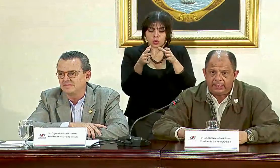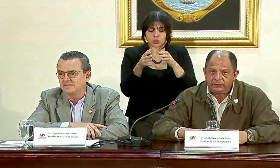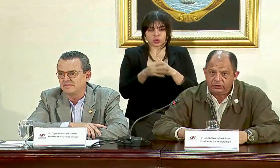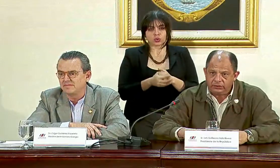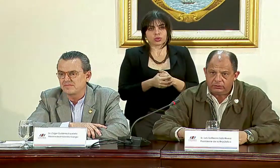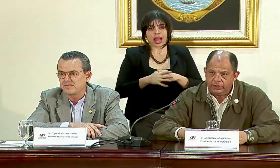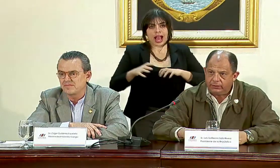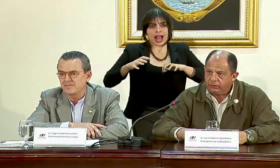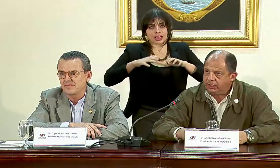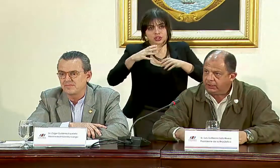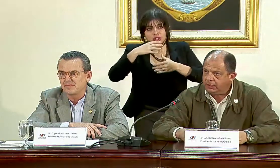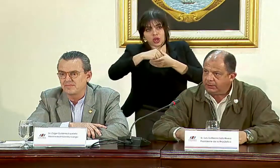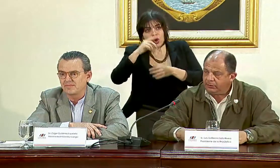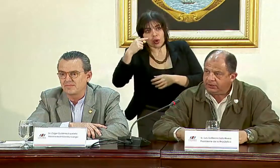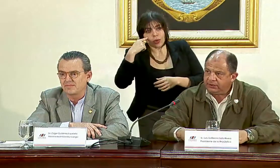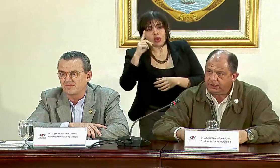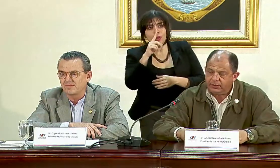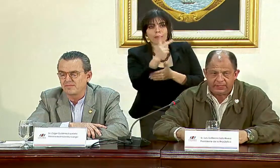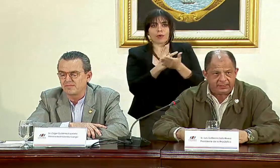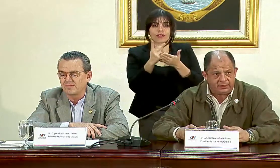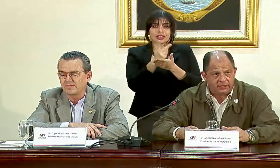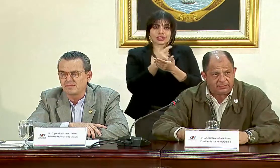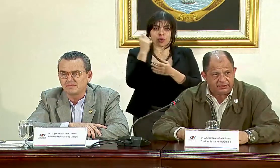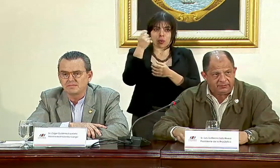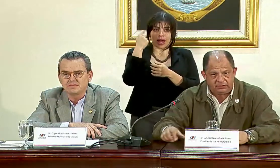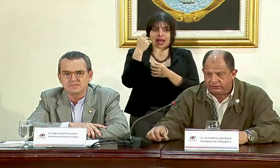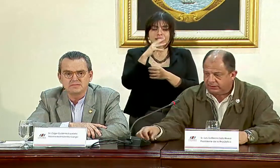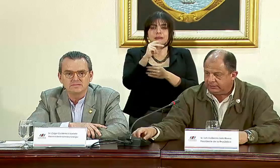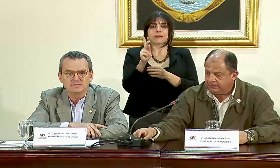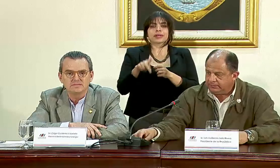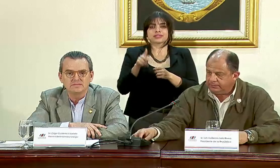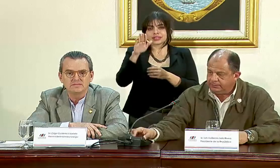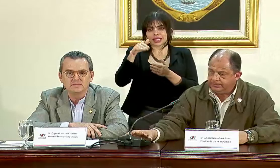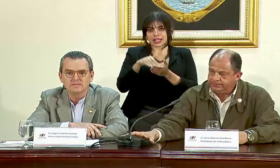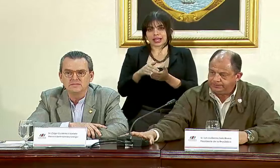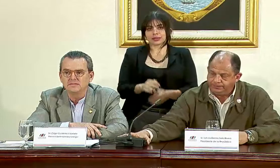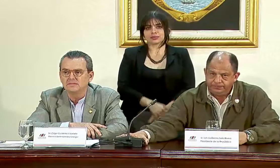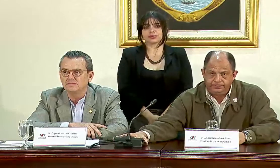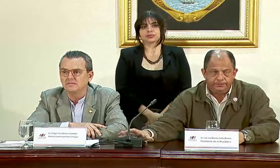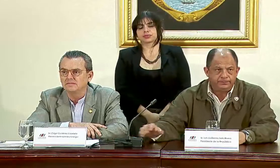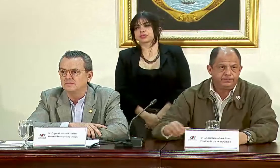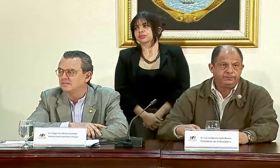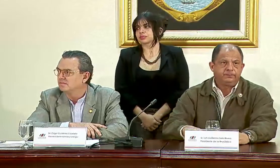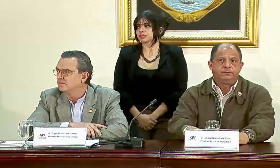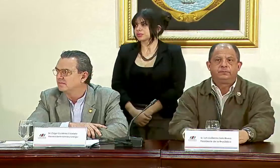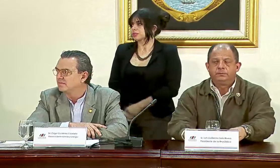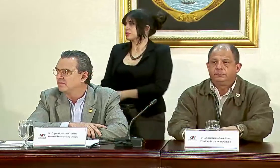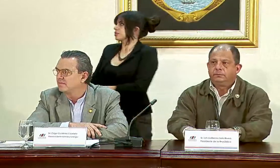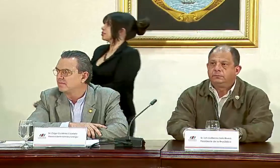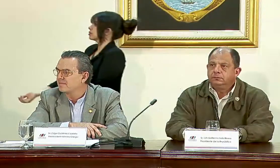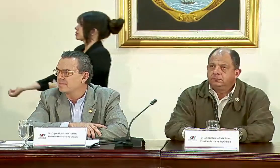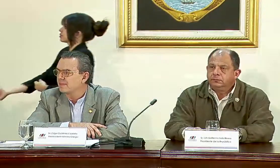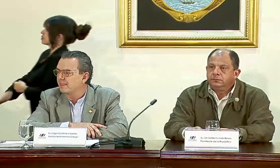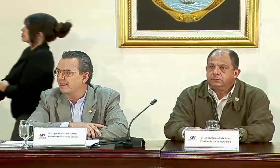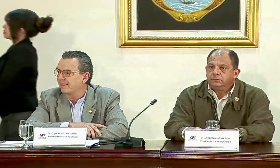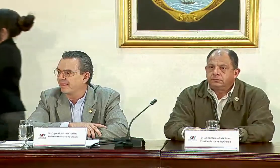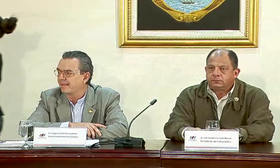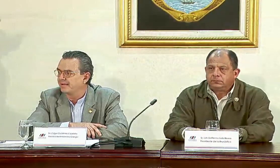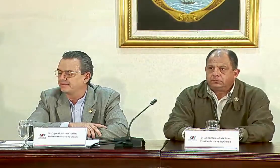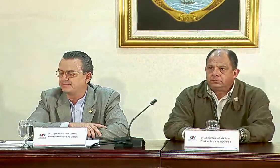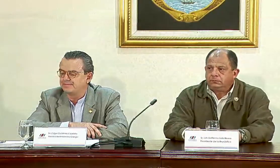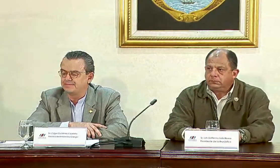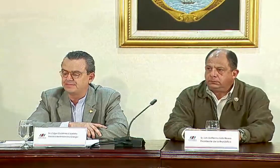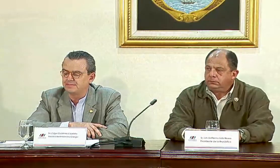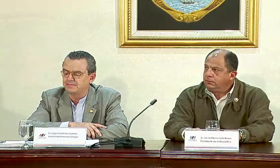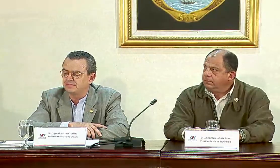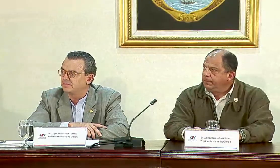acciones de gobierno en la provincia de Guanacaste y el Pacífico Central. Muchísimas gracias al señor presidente y al señor ministro